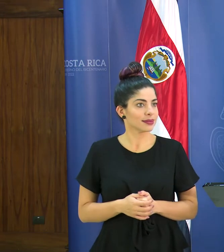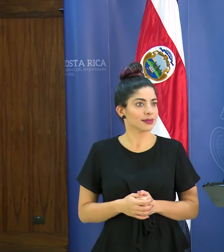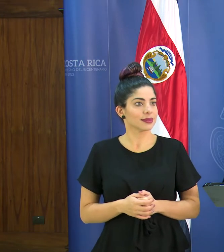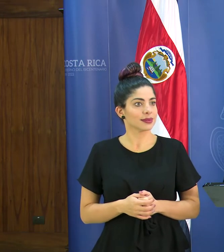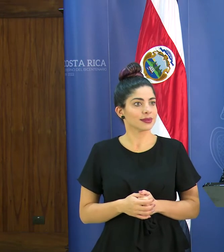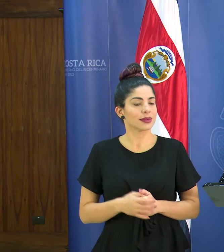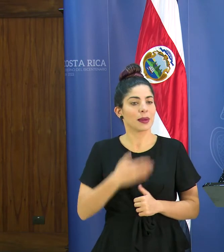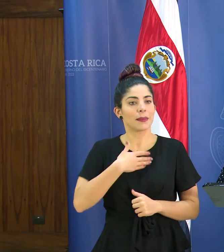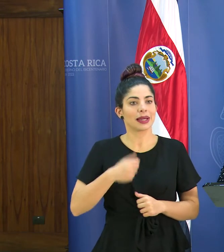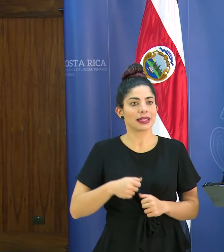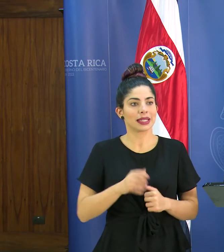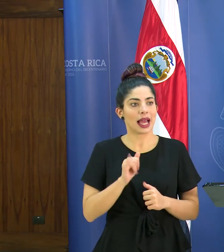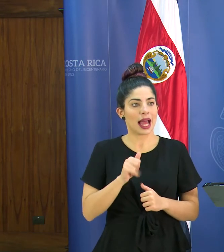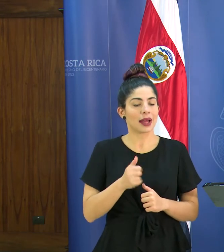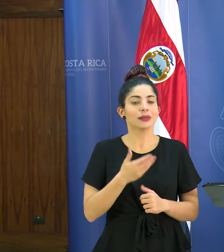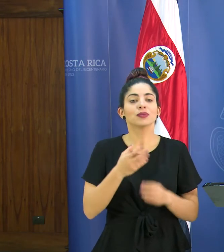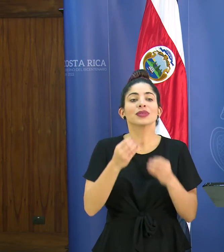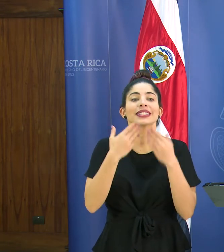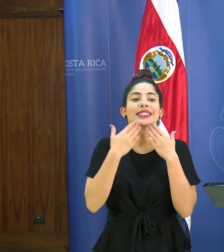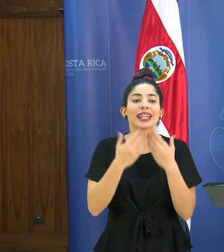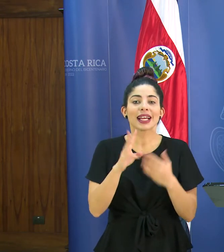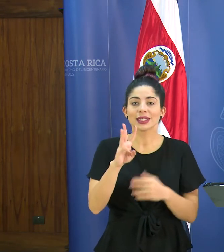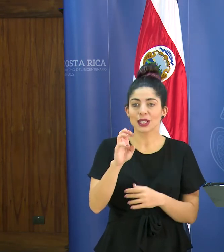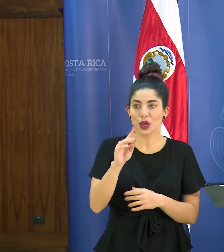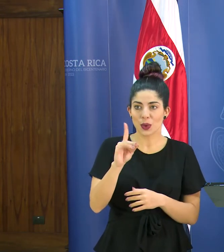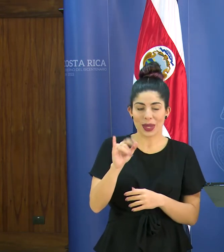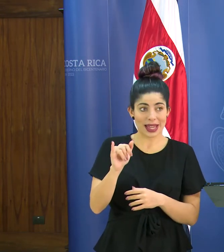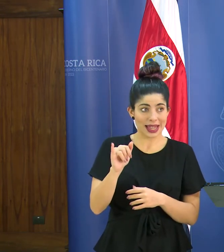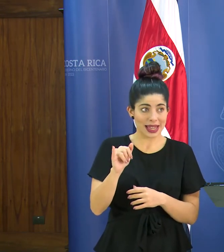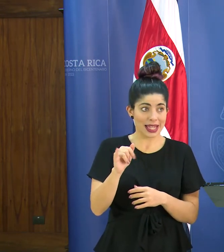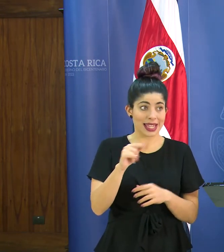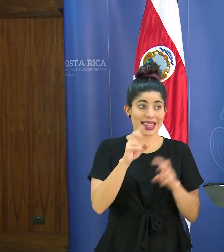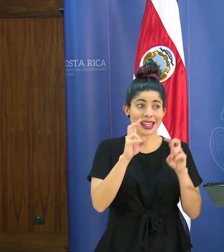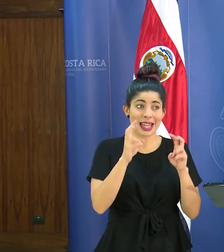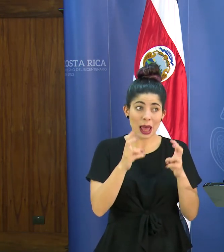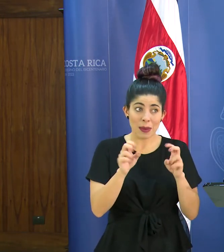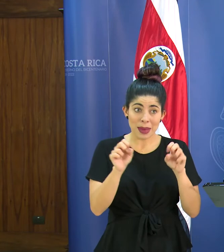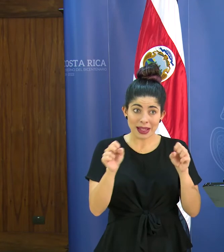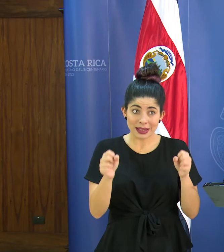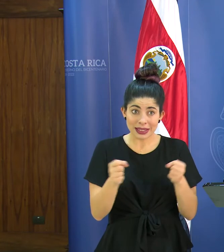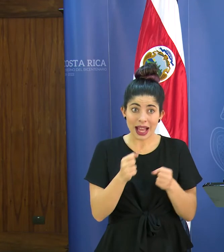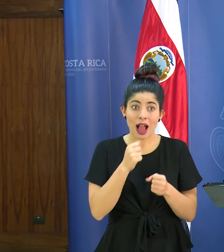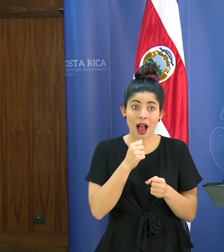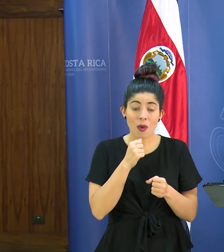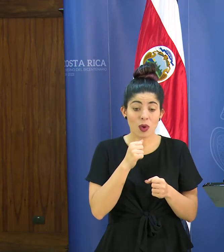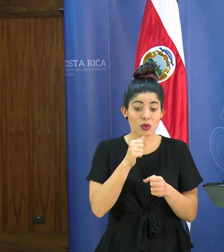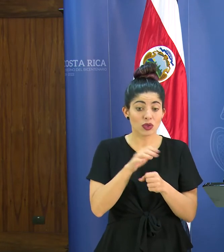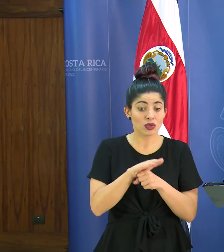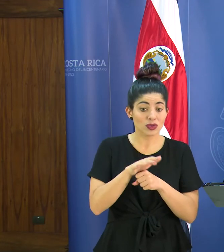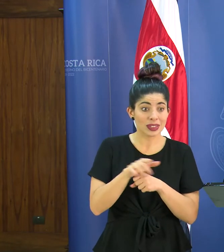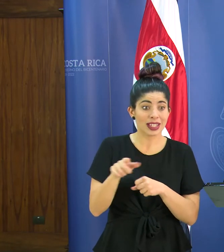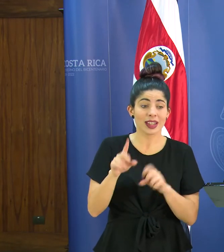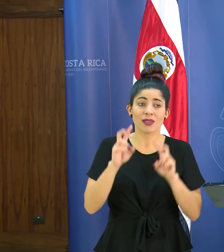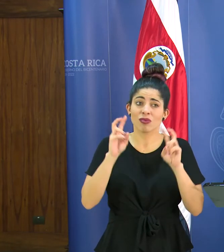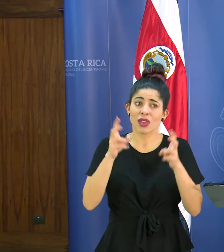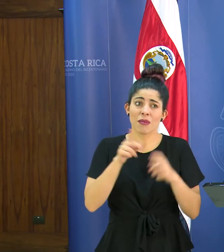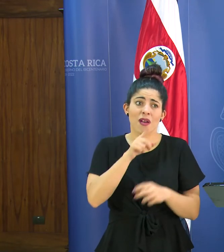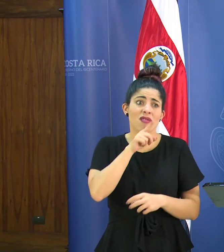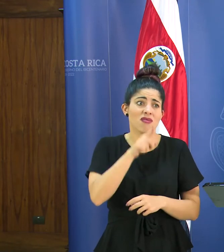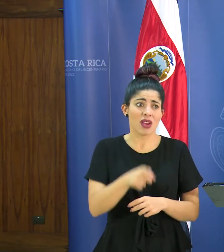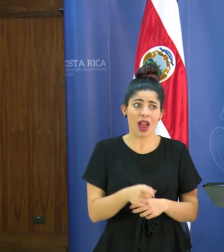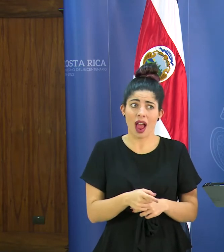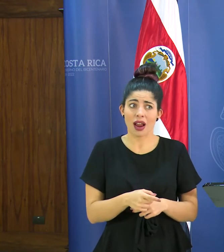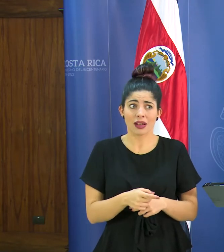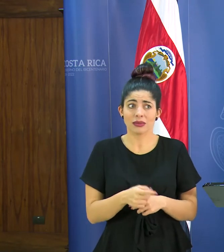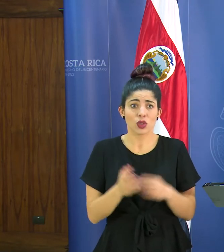señora presidenta muchas gracias Wendy o sea el tema del racionamiento o desabastecimiento es un tema real o sea